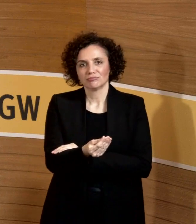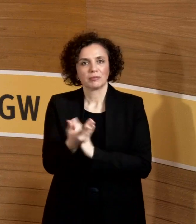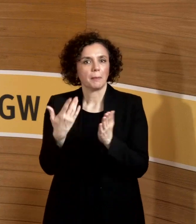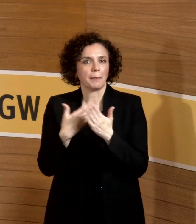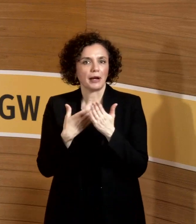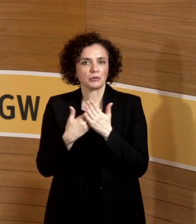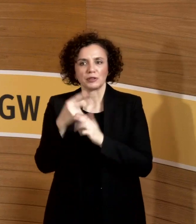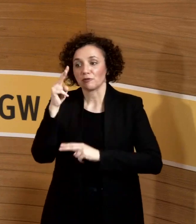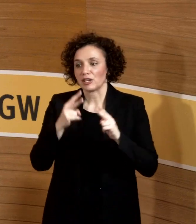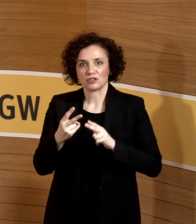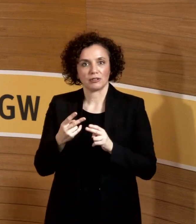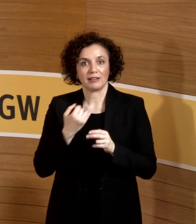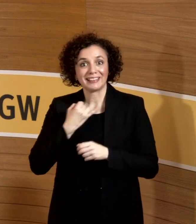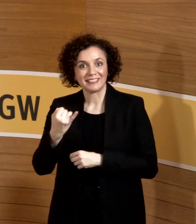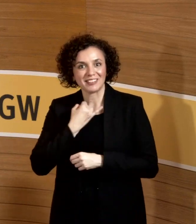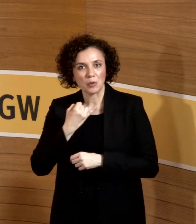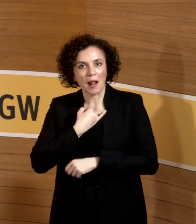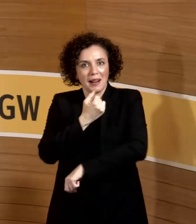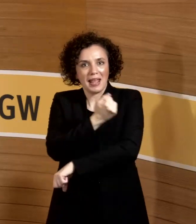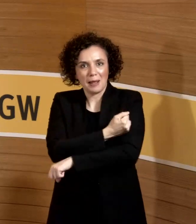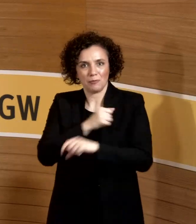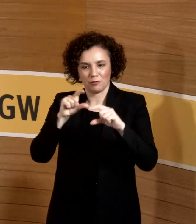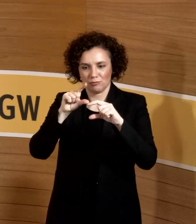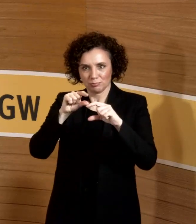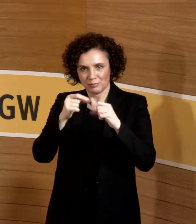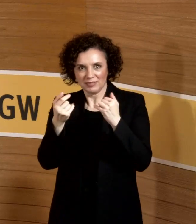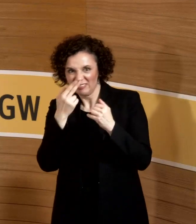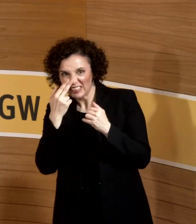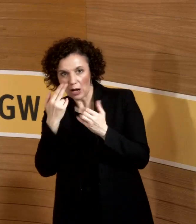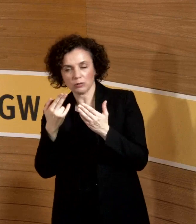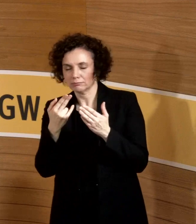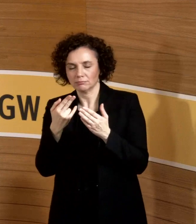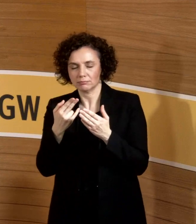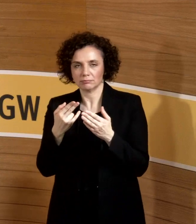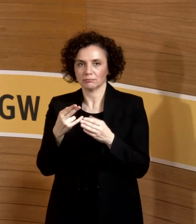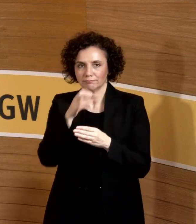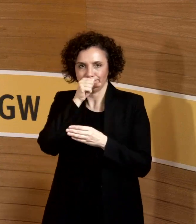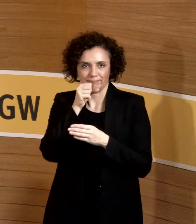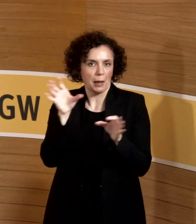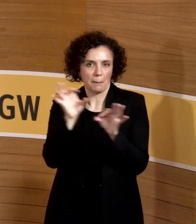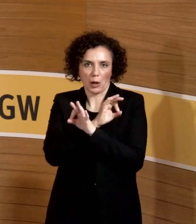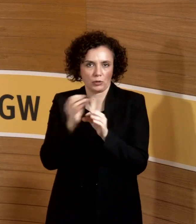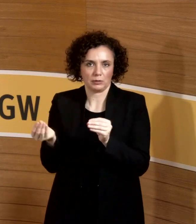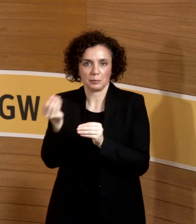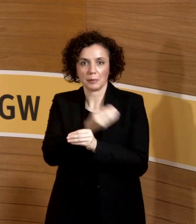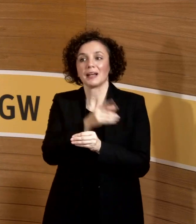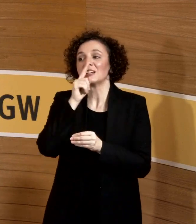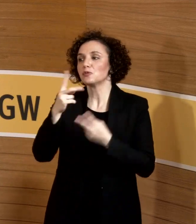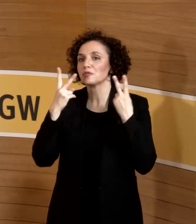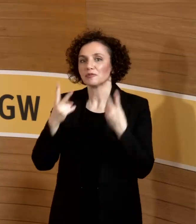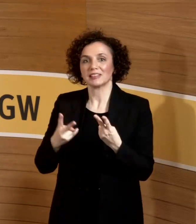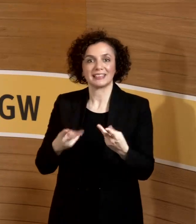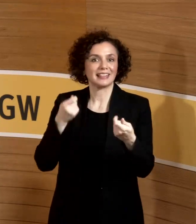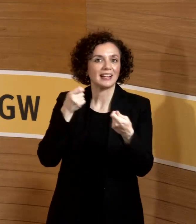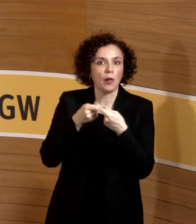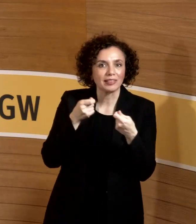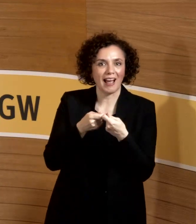Impftiter oder irgendwas rausgegeben werden, sondern nur gesagt wird, was geht, welche Kontakte zu welchen Kindern, in welchen Altersgruppen